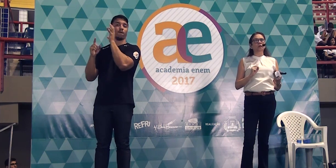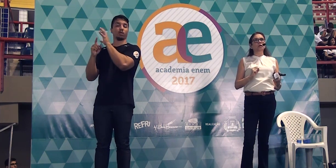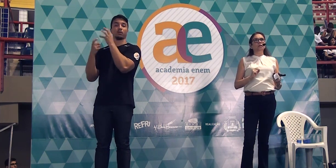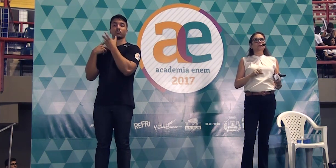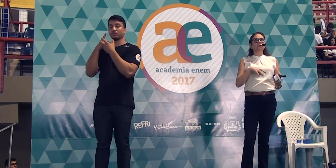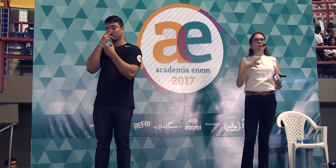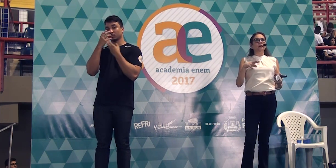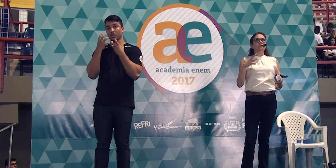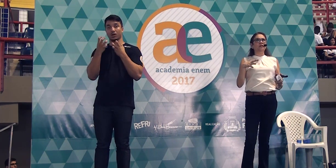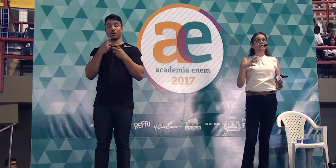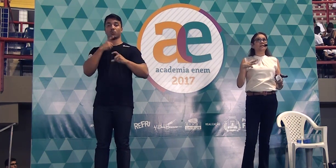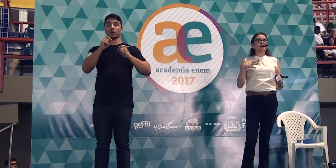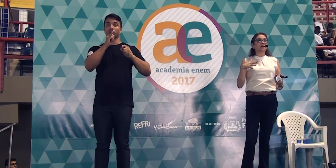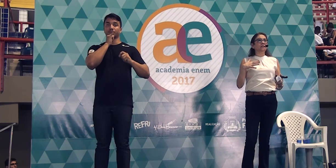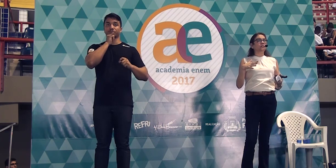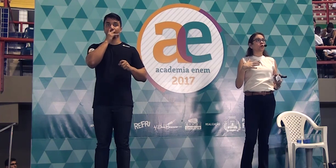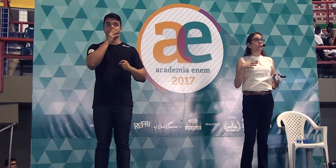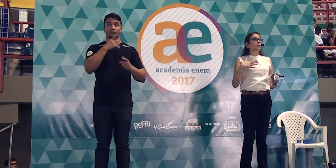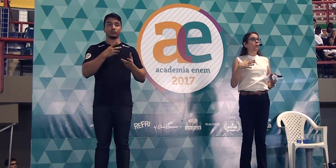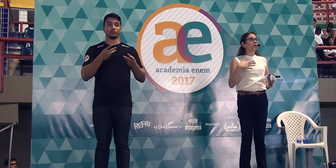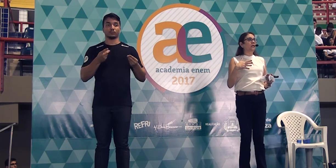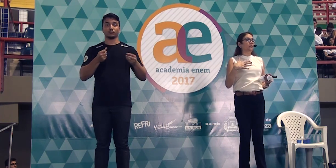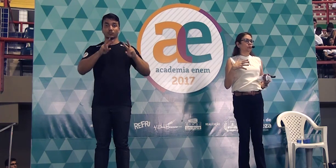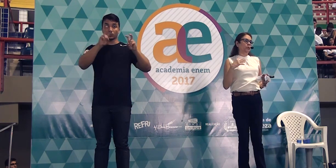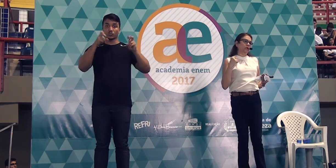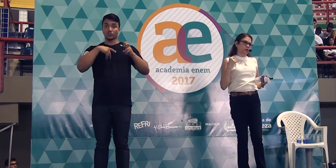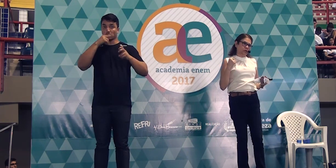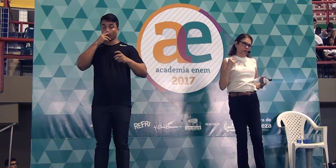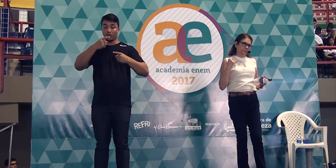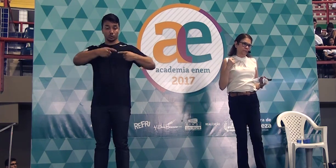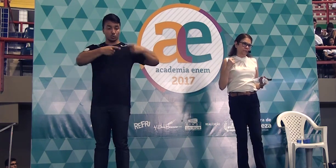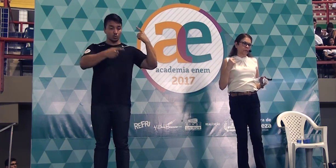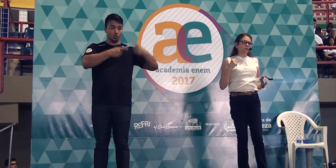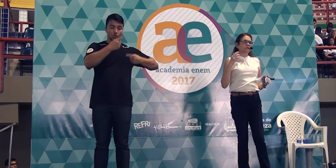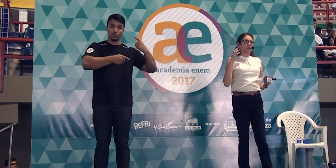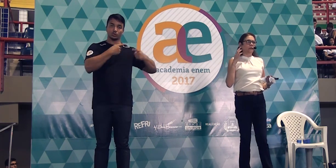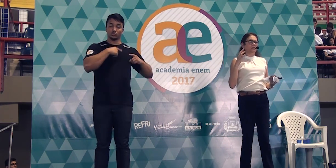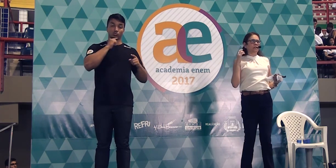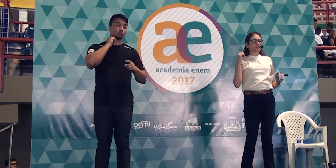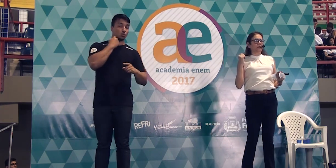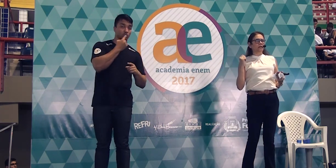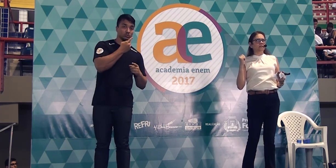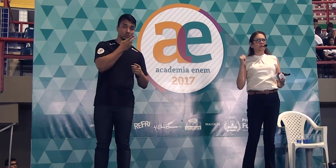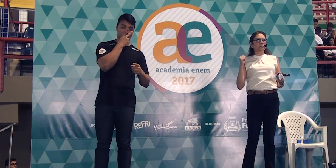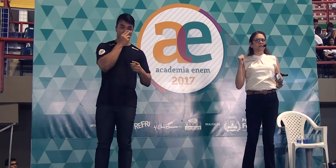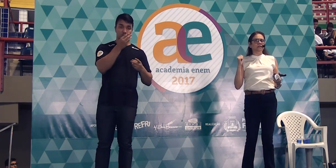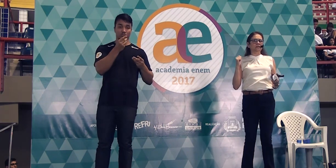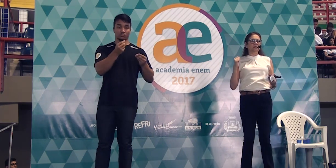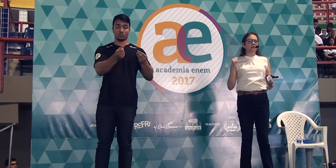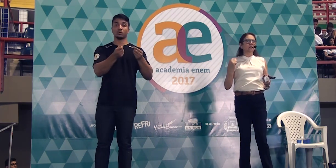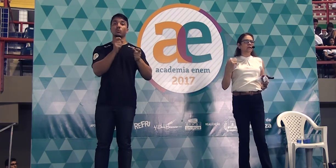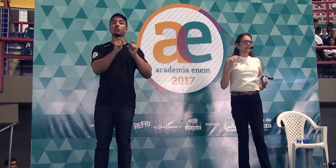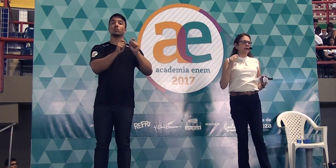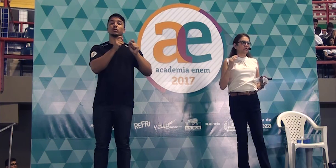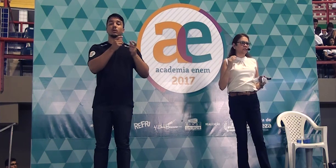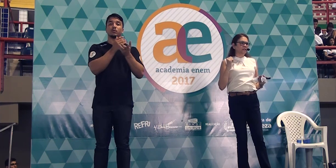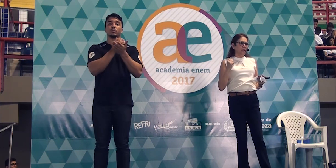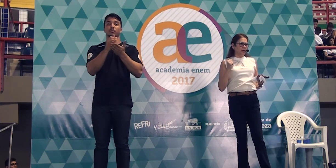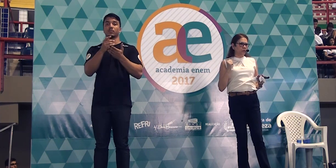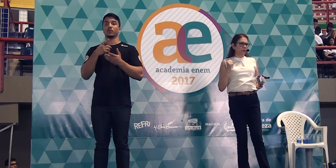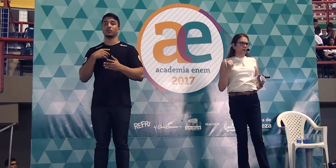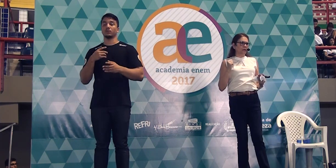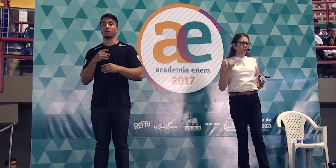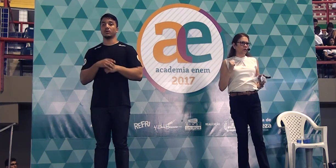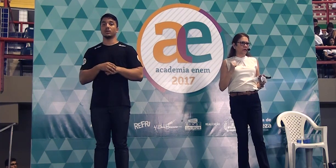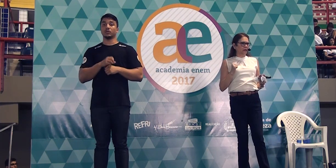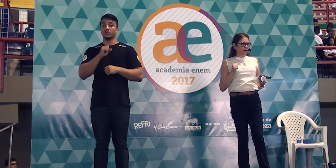texto se o tema versasse sobre impunidade política. Você começar sua redação dizendo assim, em terra de